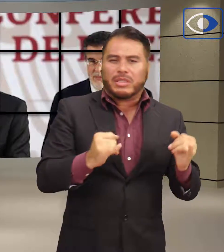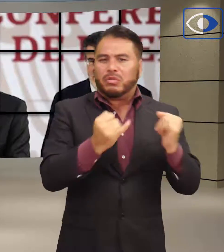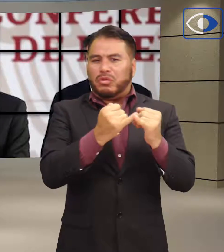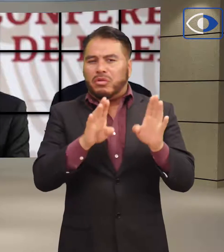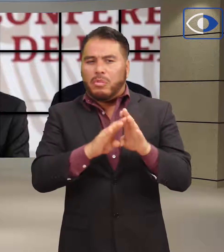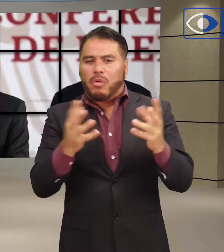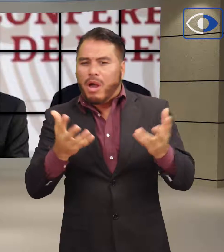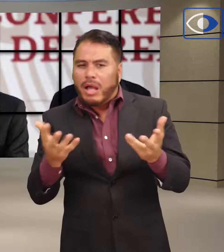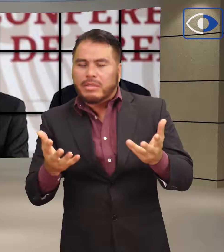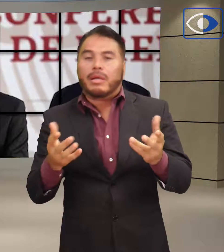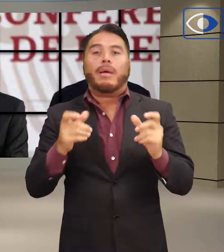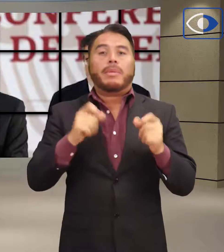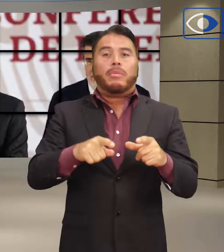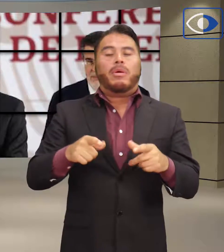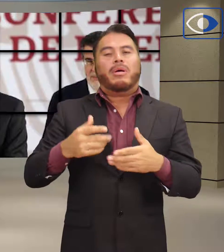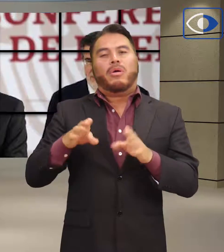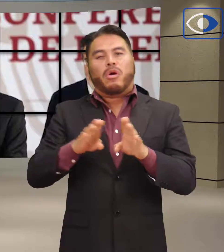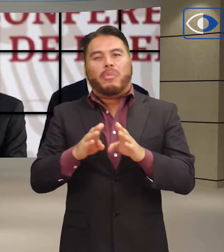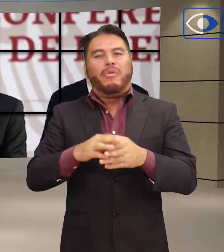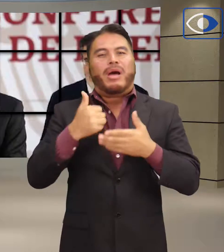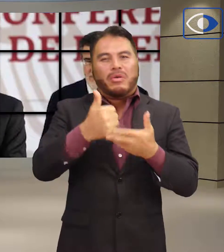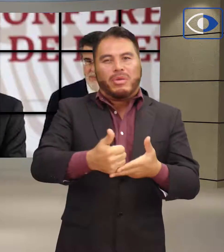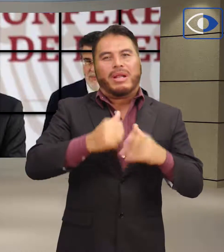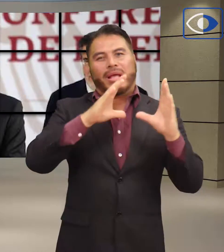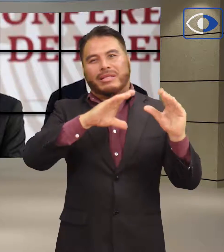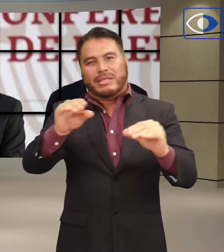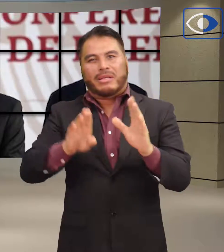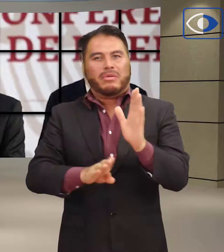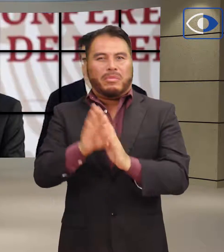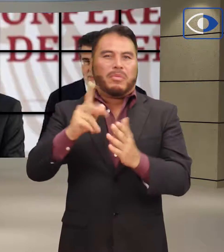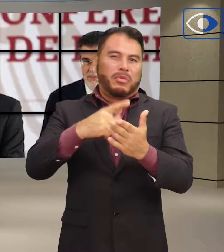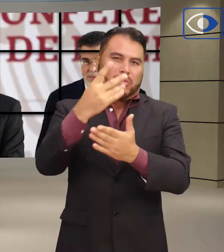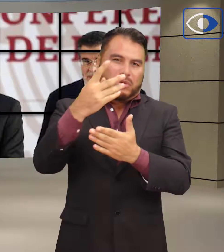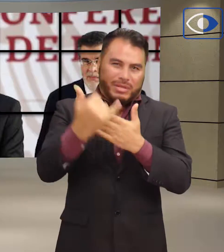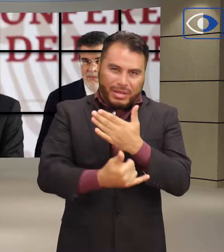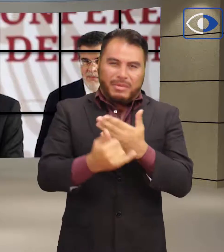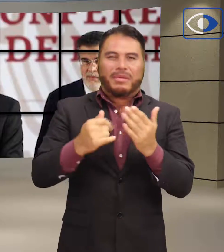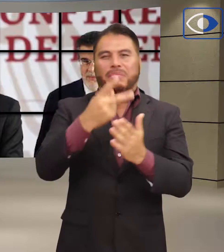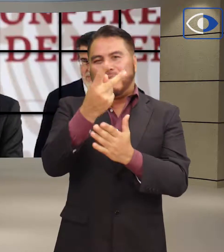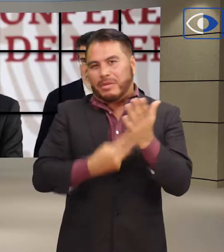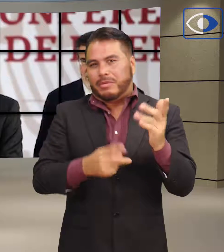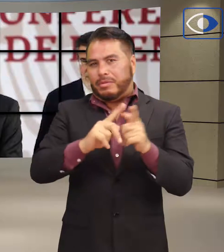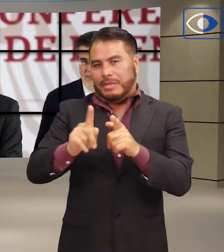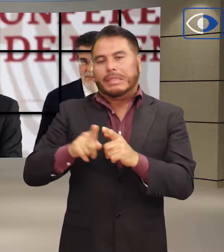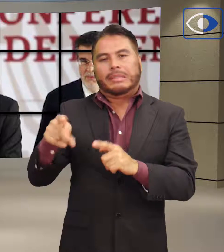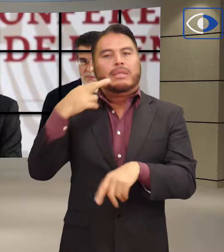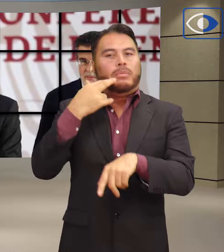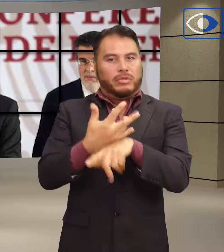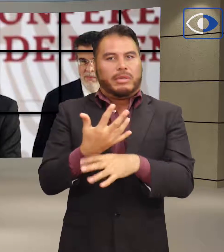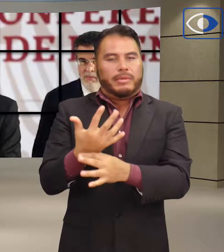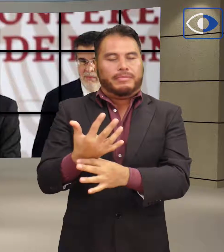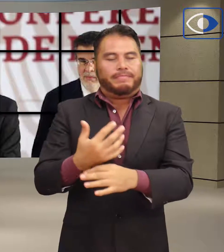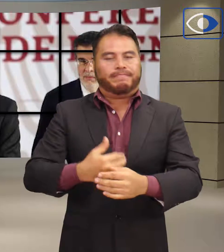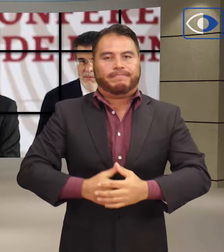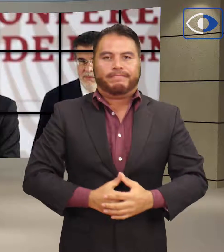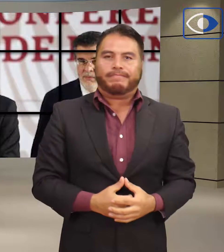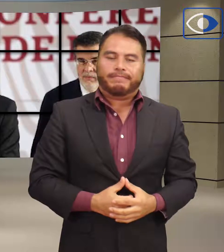autoridades e instituciones, además de que emitirá alineamientos para la capacitación magisterial y la formación docente.